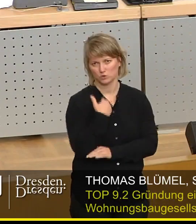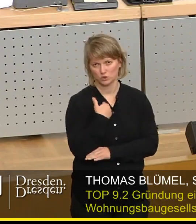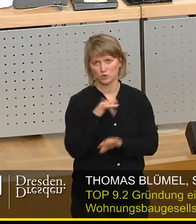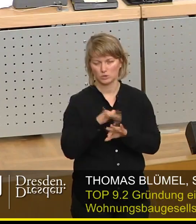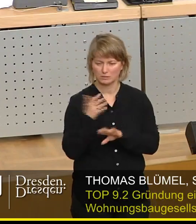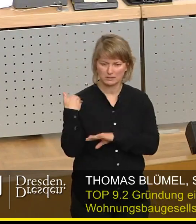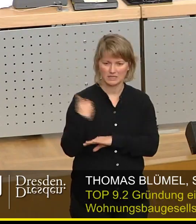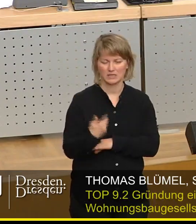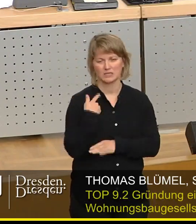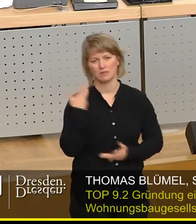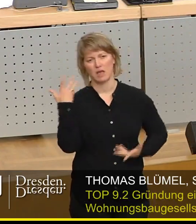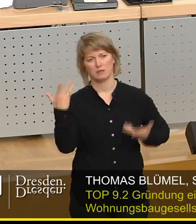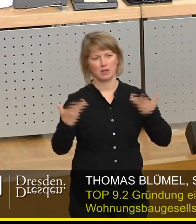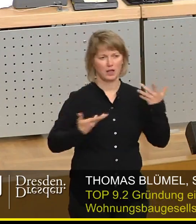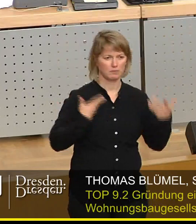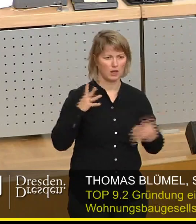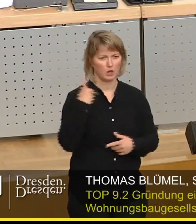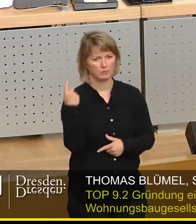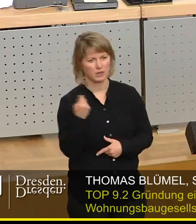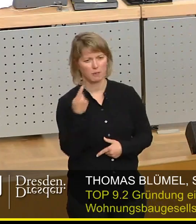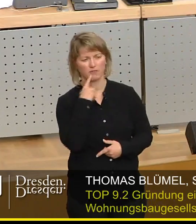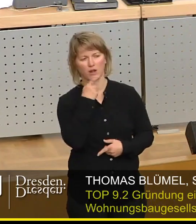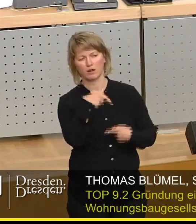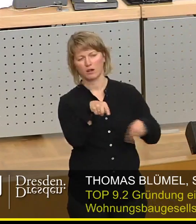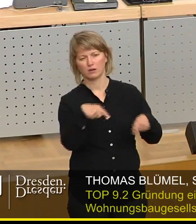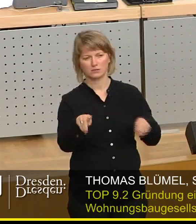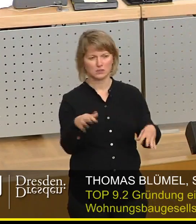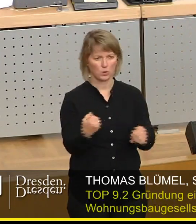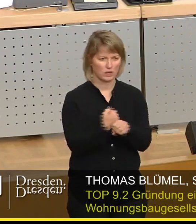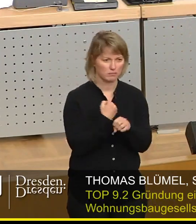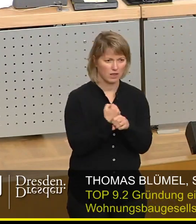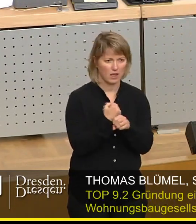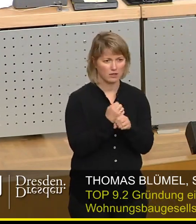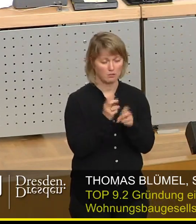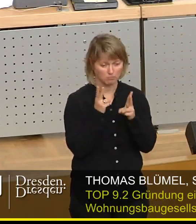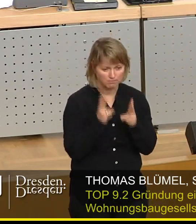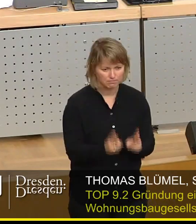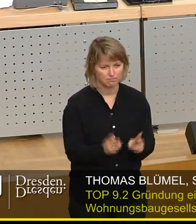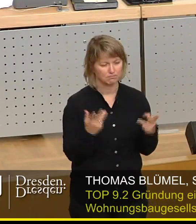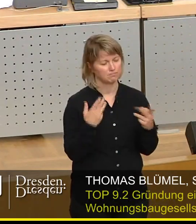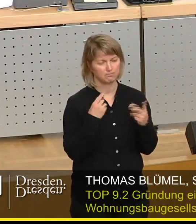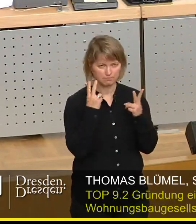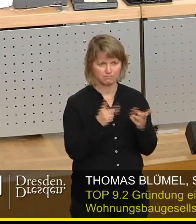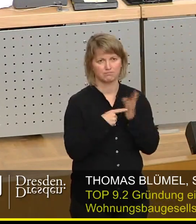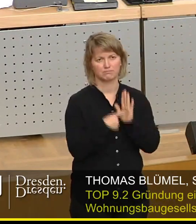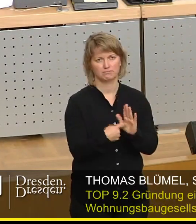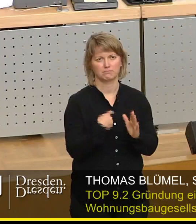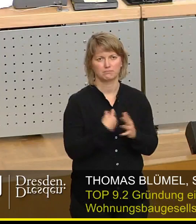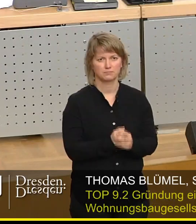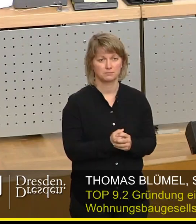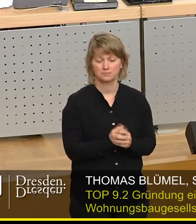viel Polemik geübt wurde, viele Unterstellungen getan wurden. Wir haben uns, und das haben wir